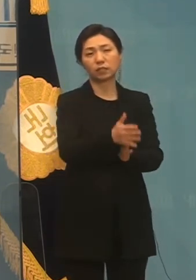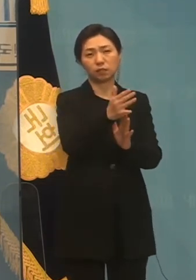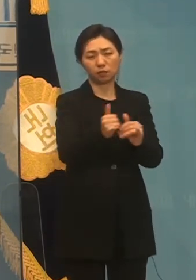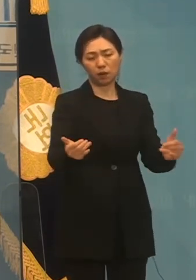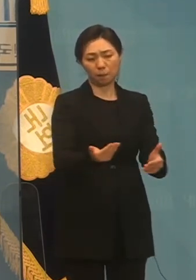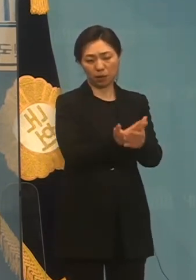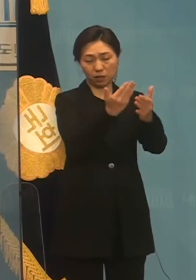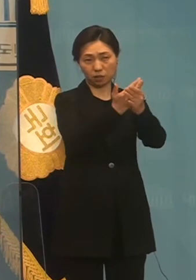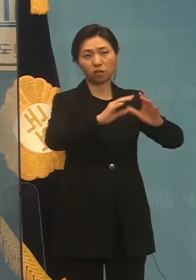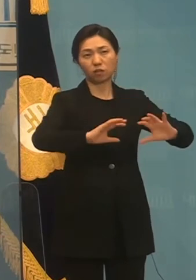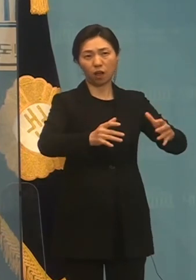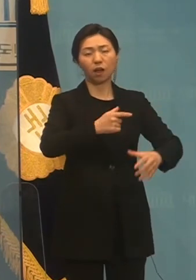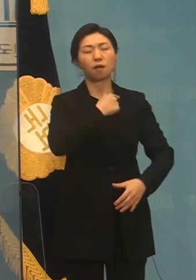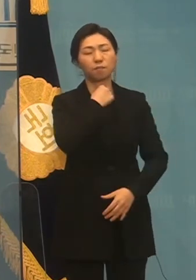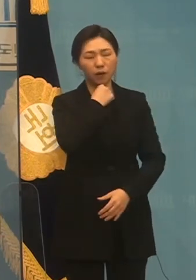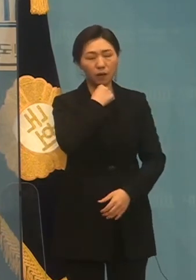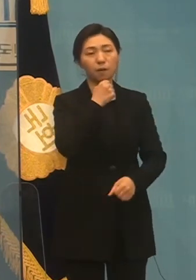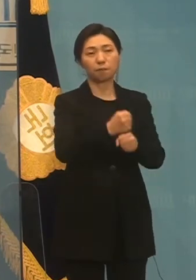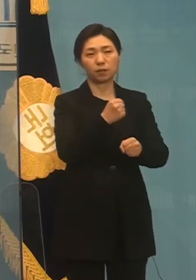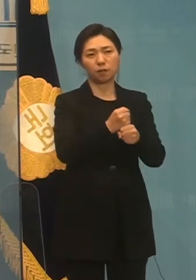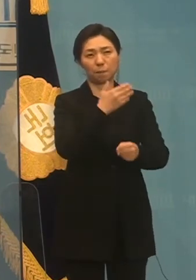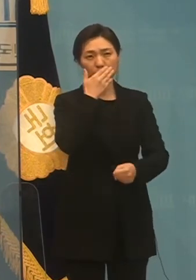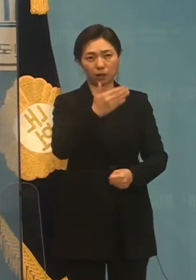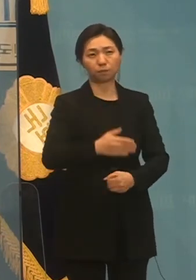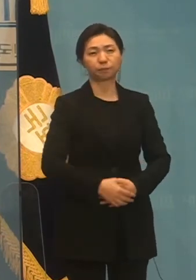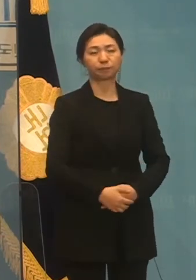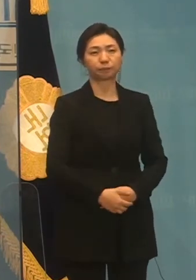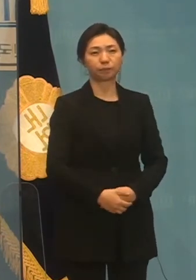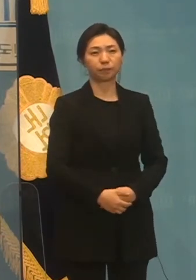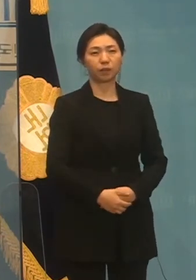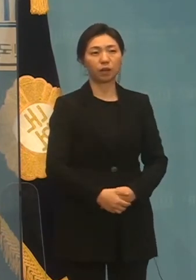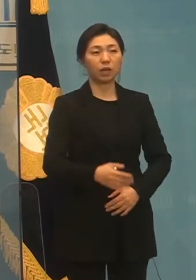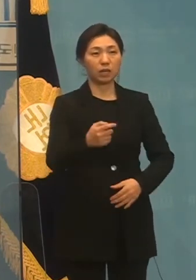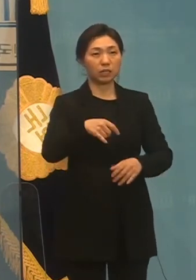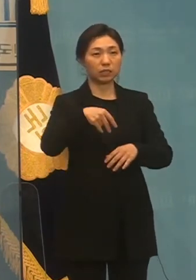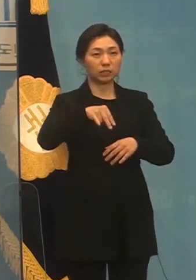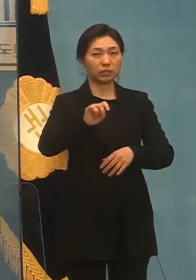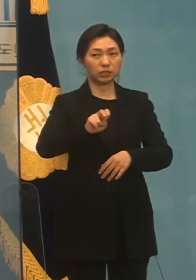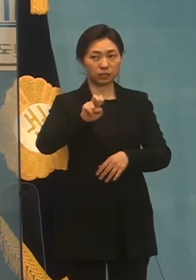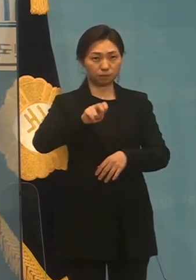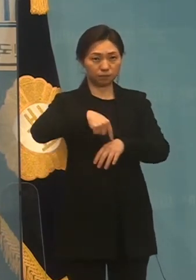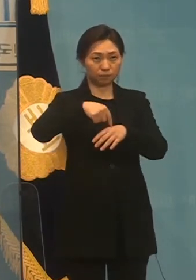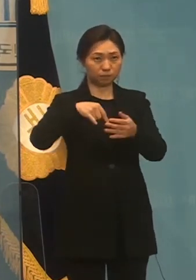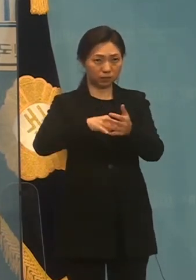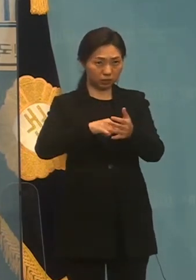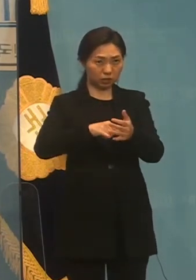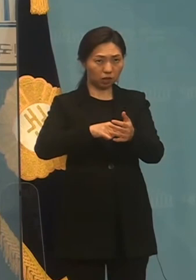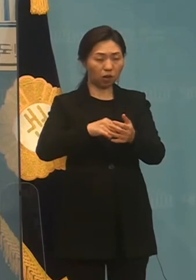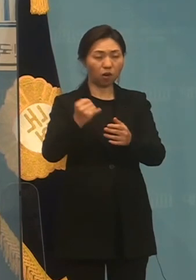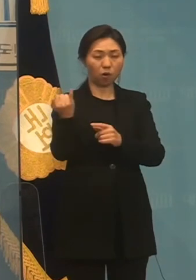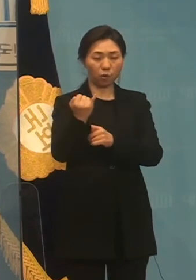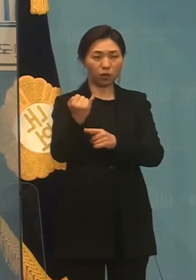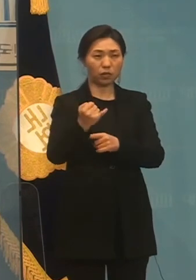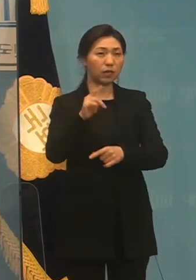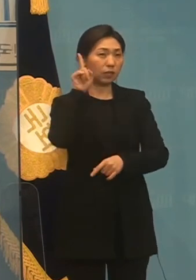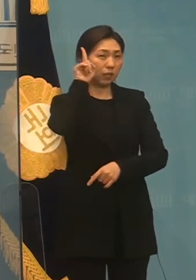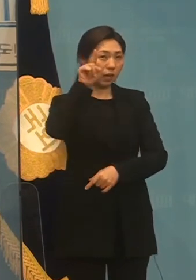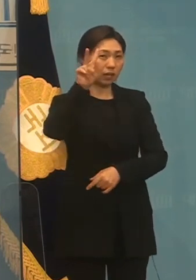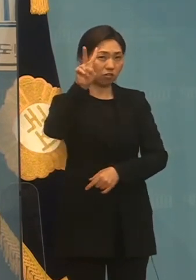나가는 이정표가 될 것임을 밝혔습니다. 신상정 대통령 후보는 내일 유행이 정한